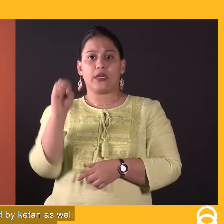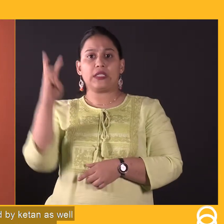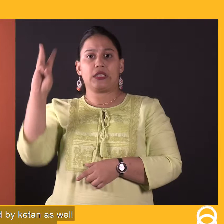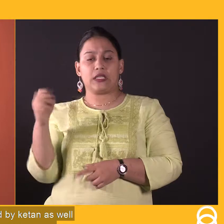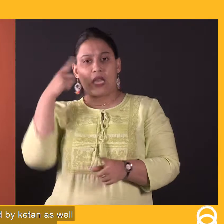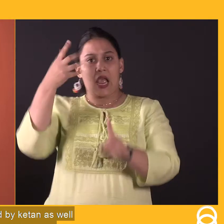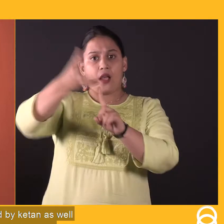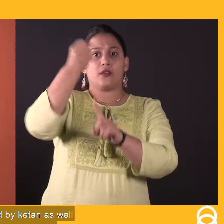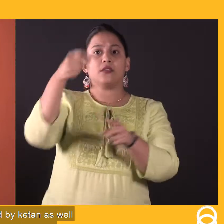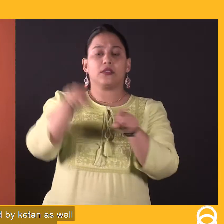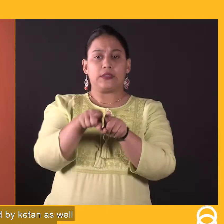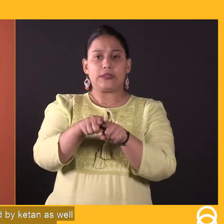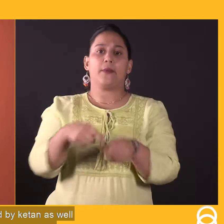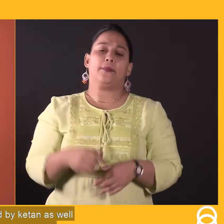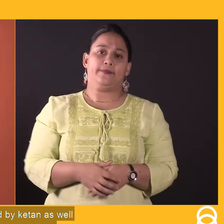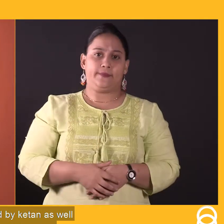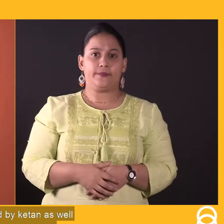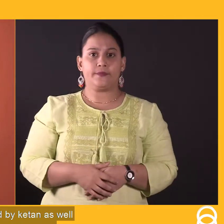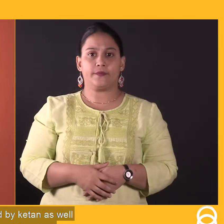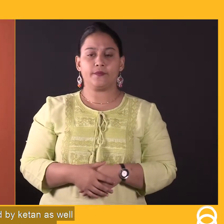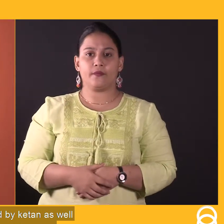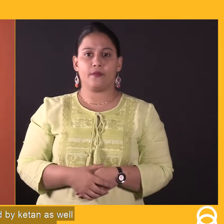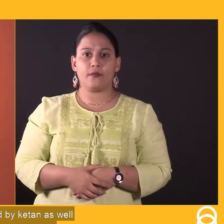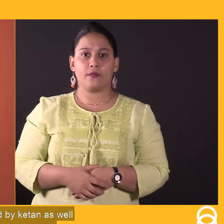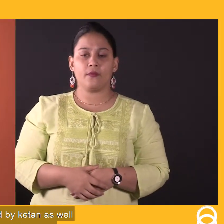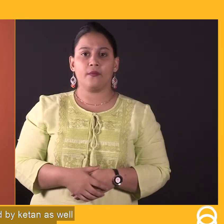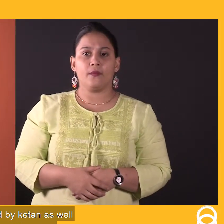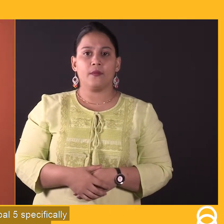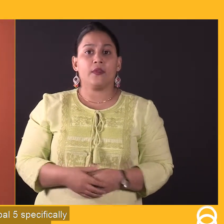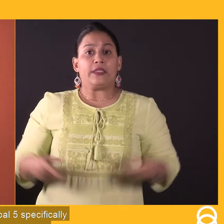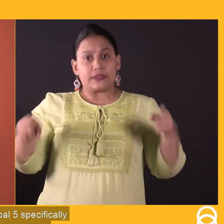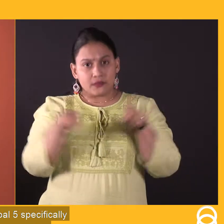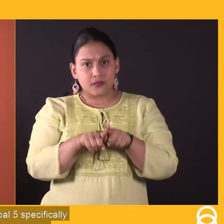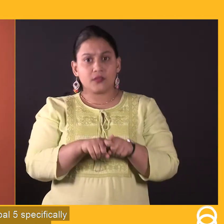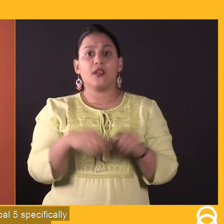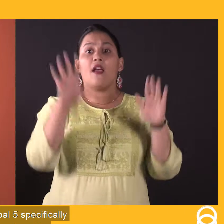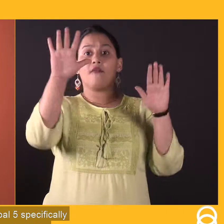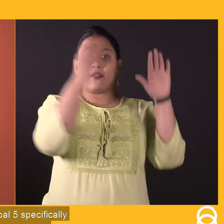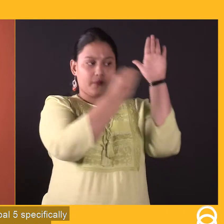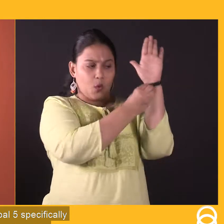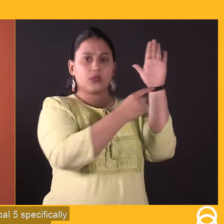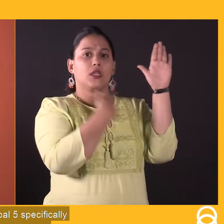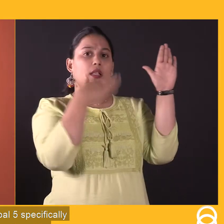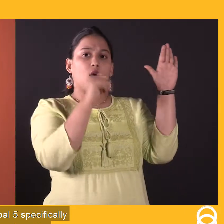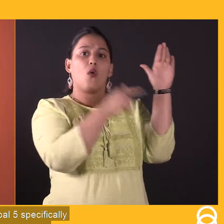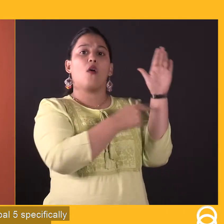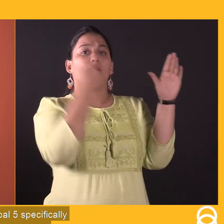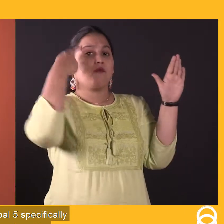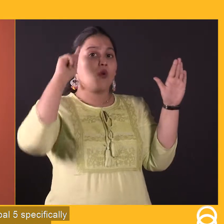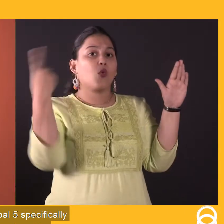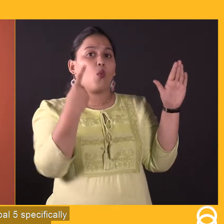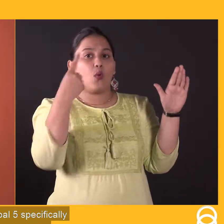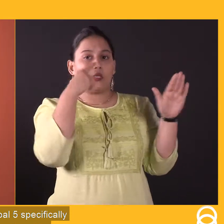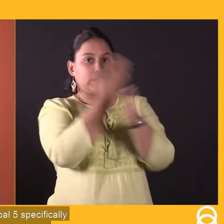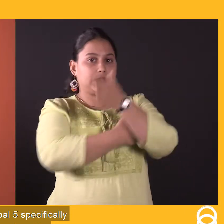जो अभी केतन ने भी हमें शुरुवात में परिचाय देते समय बताया उसमें भी जो पांचवा लक्ष है वो महिलाओं के अधिकारों के